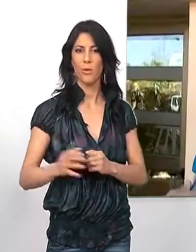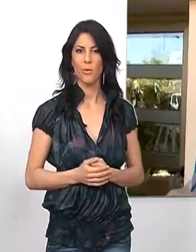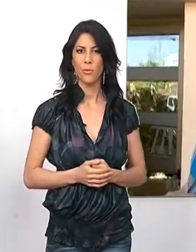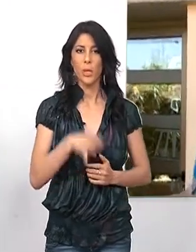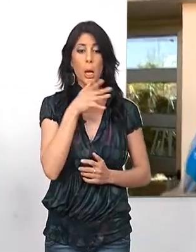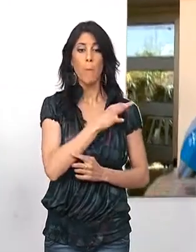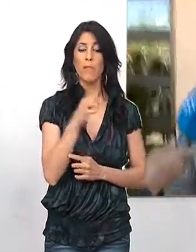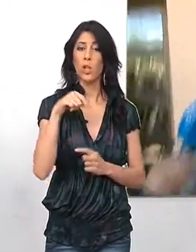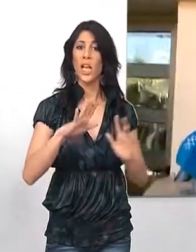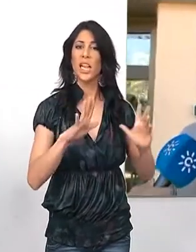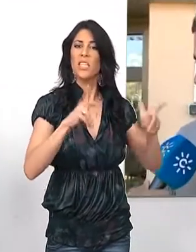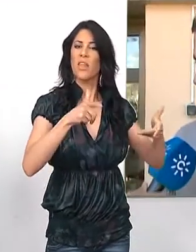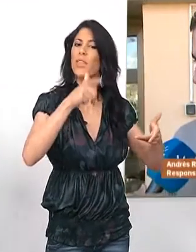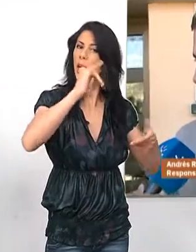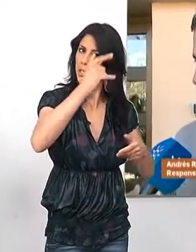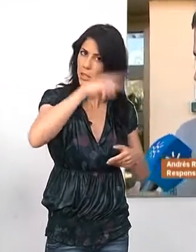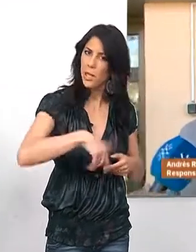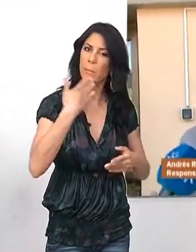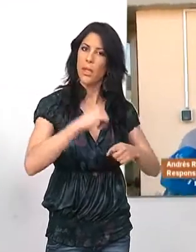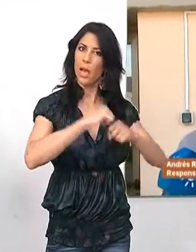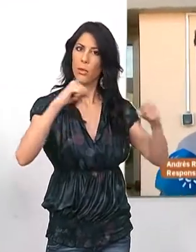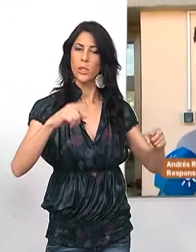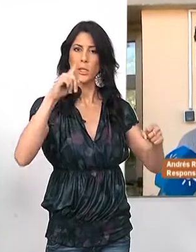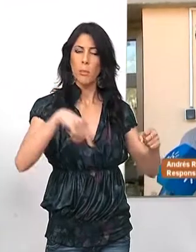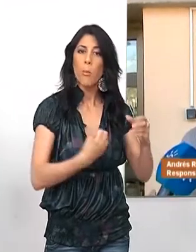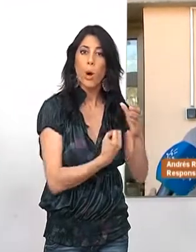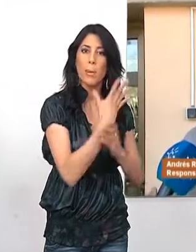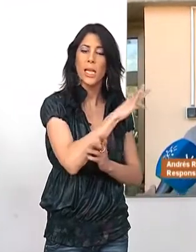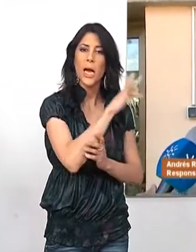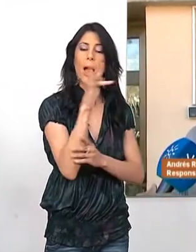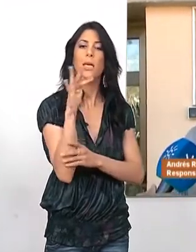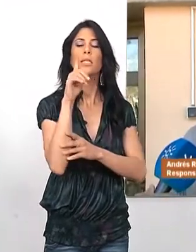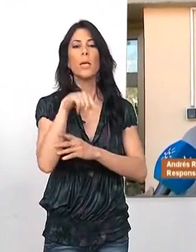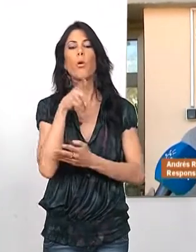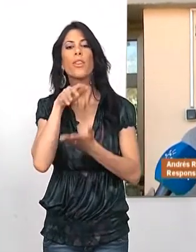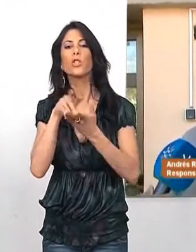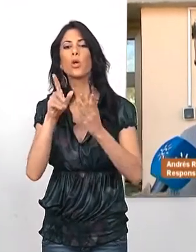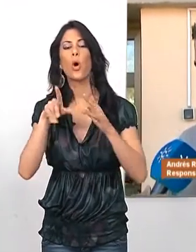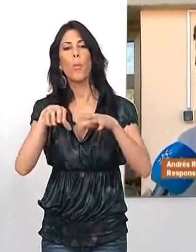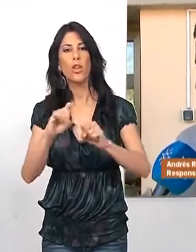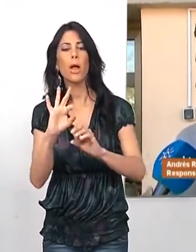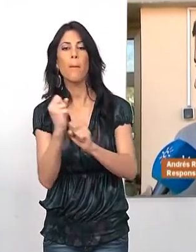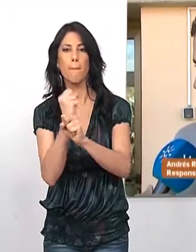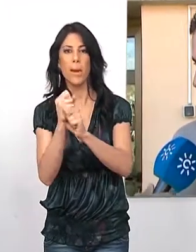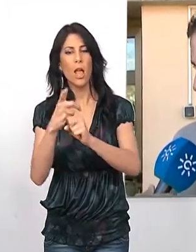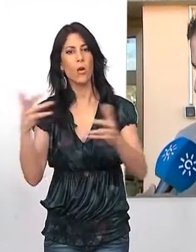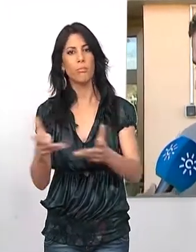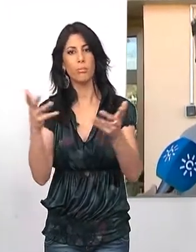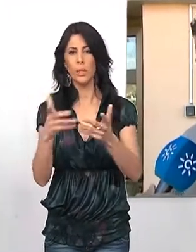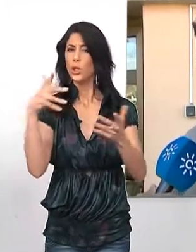Perfecto, aquí tenemos una residencia de adultos, una unidad de estancias diurnas y un centro ocupacional y además un centro especial de empleo. Todo